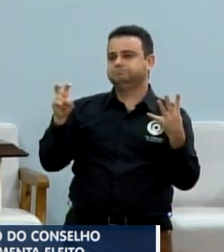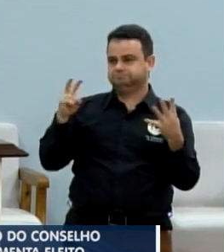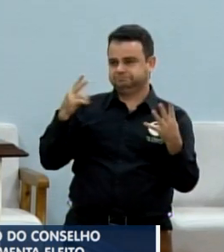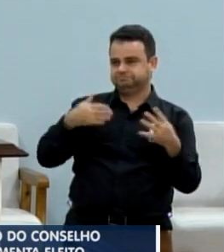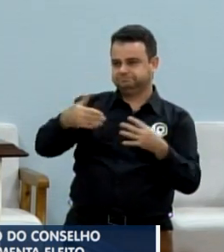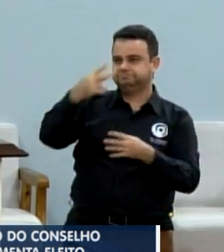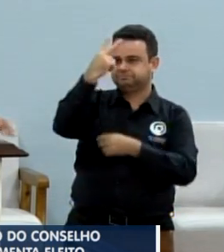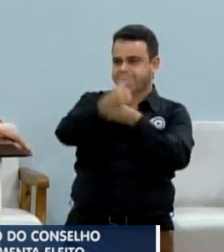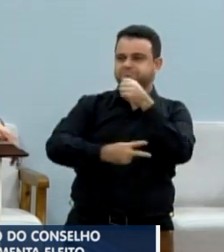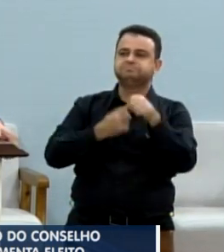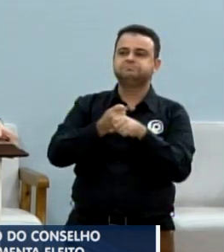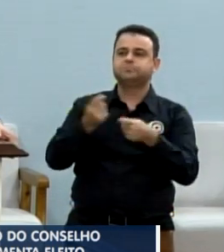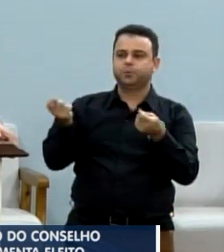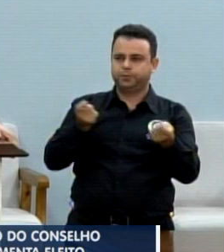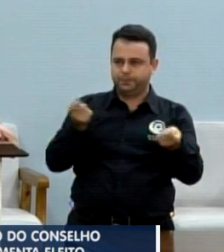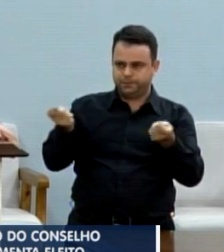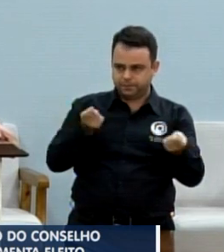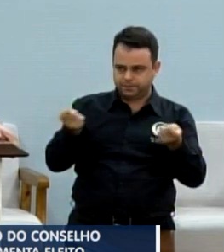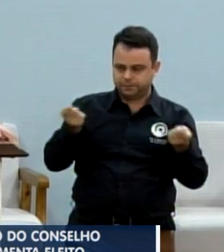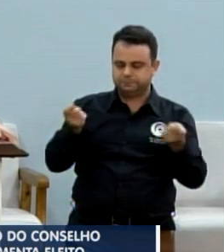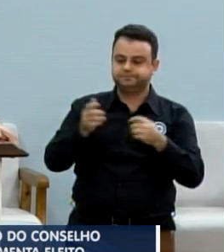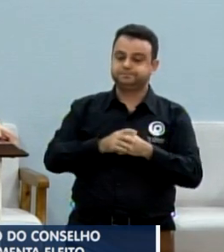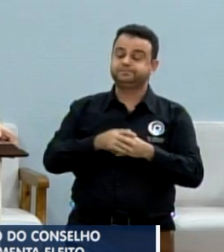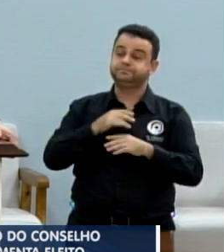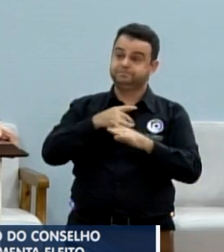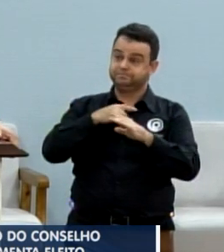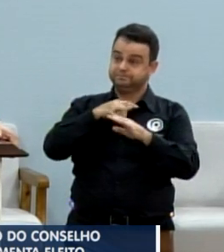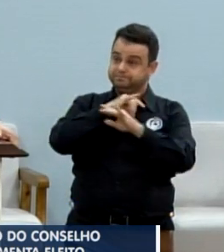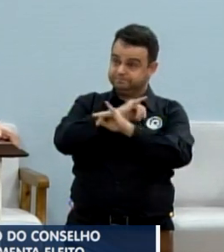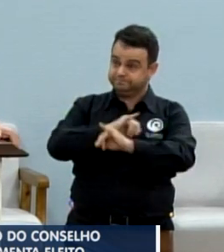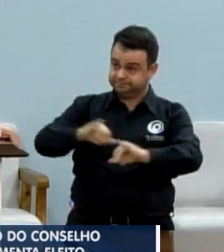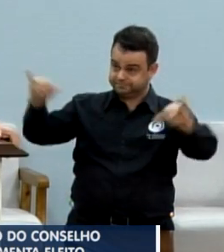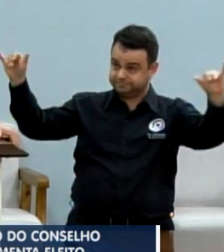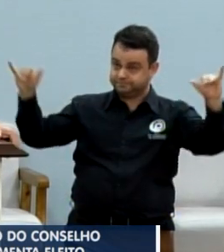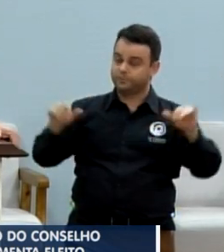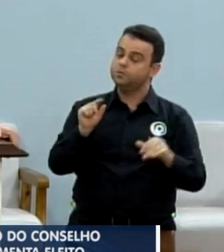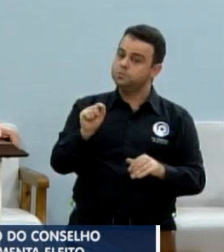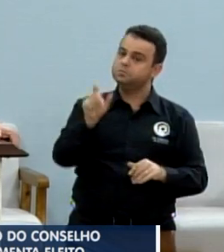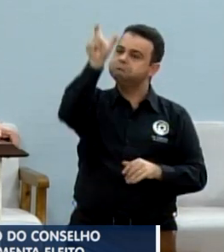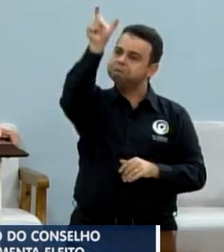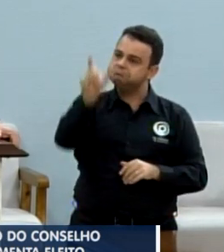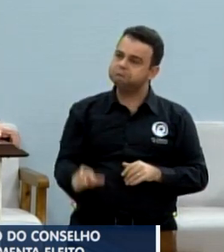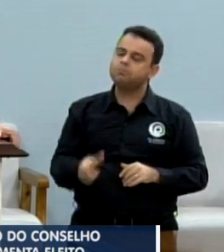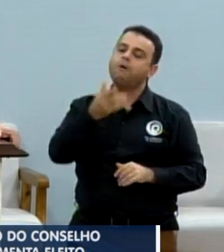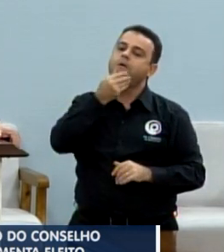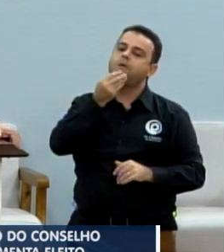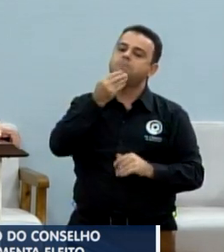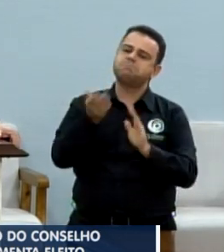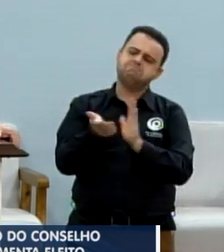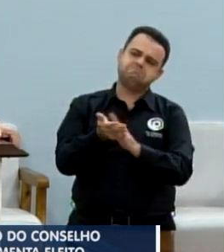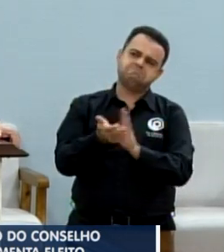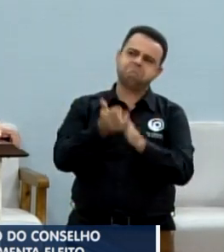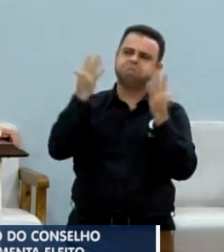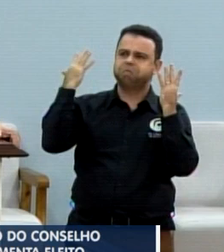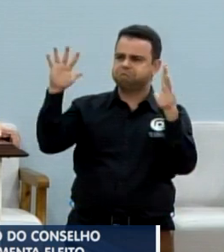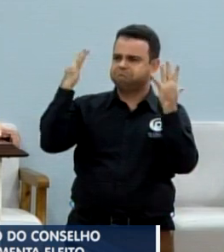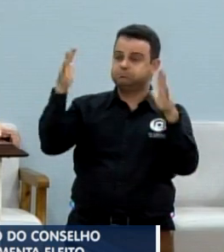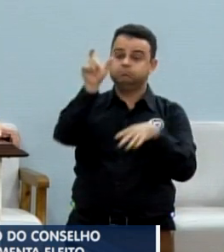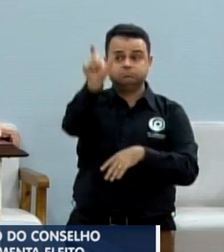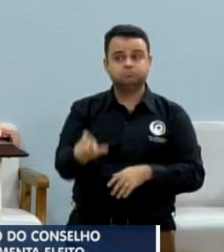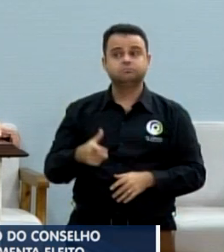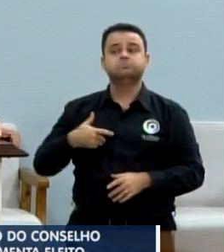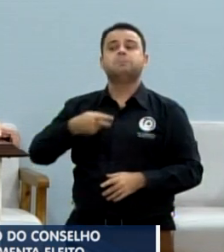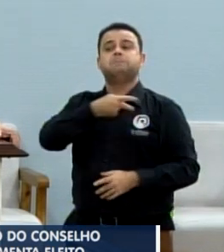quero deixar aqui registrado nessa tribuna meus parabéns a um pastor amigo